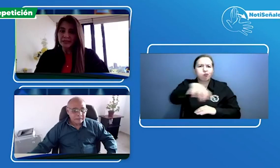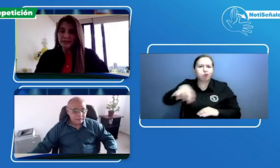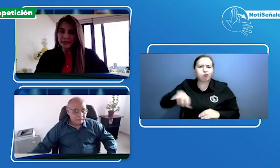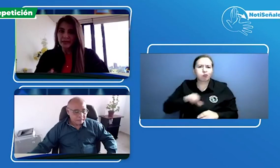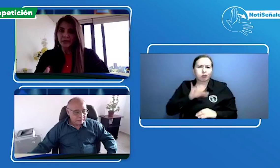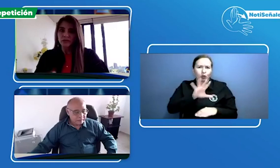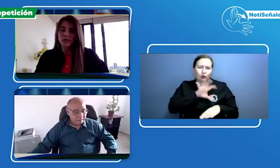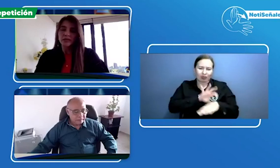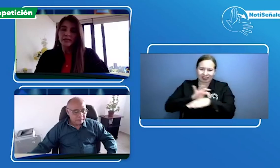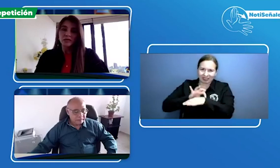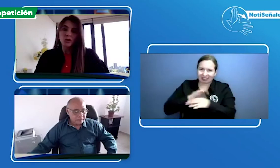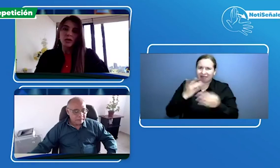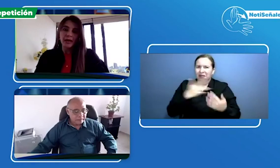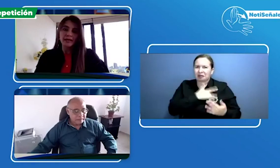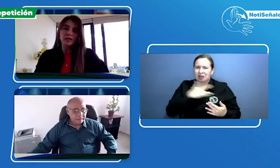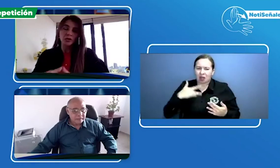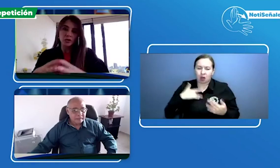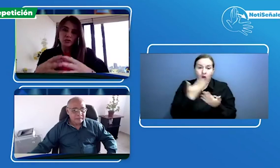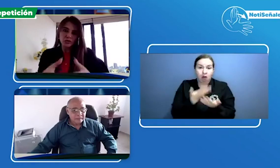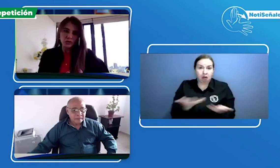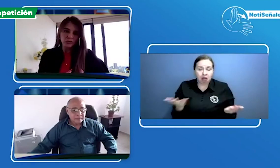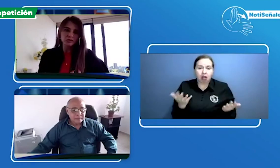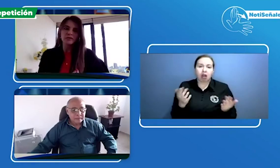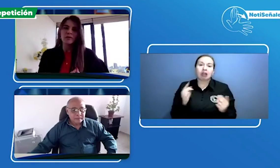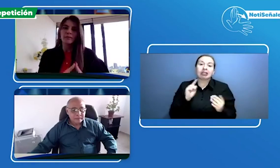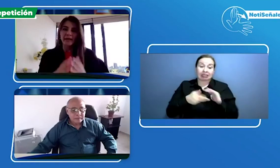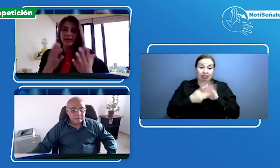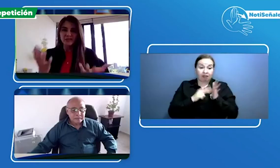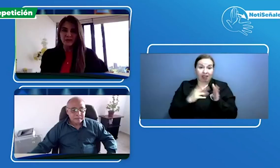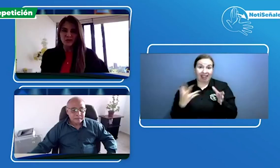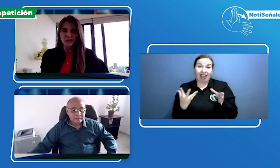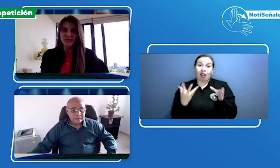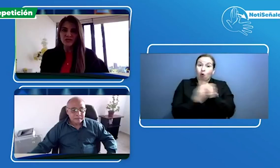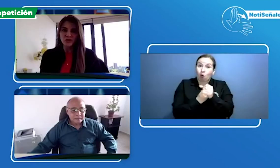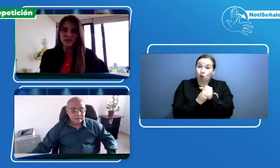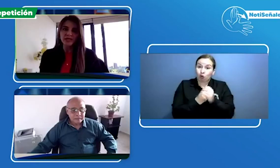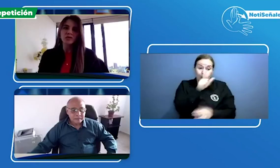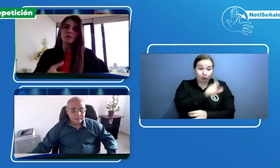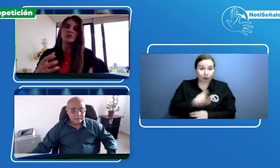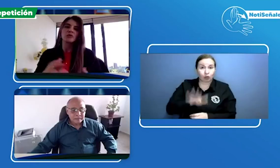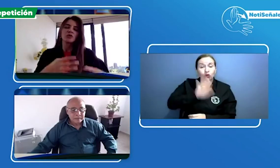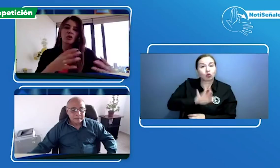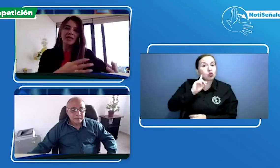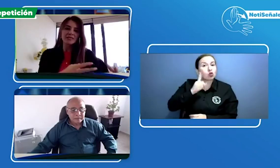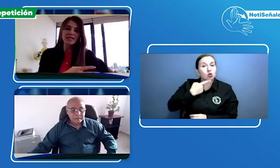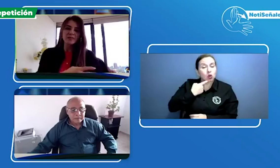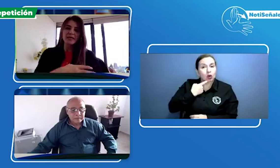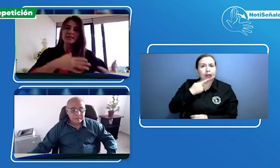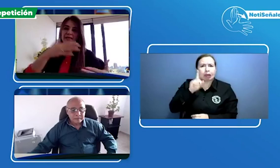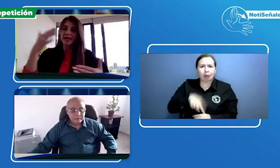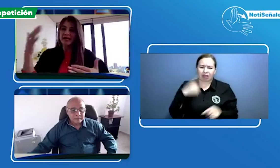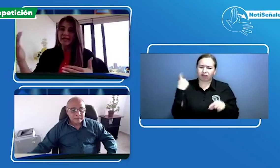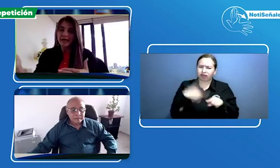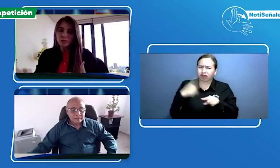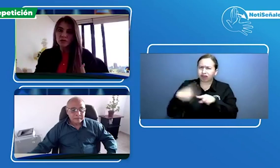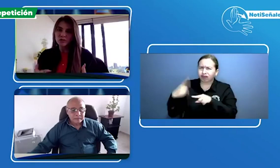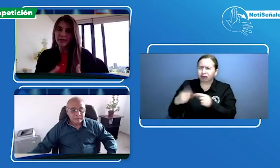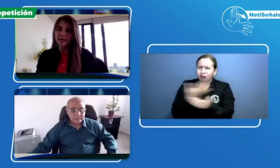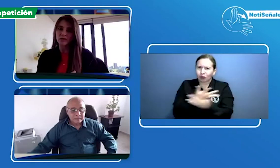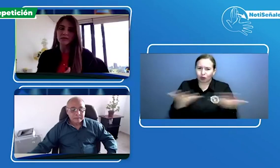que tenemos tanto la inclusión para las personas sordas, como toda esta experiencia que generamos para todos